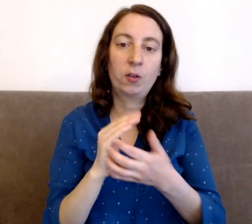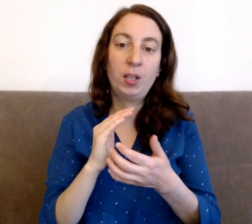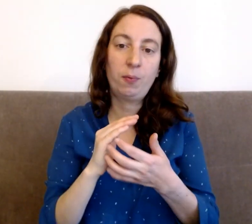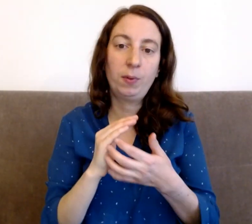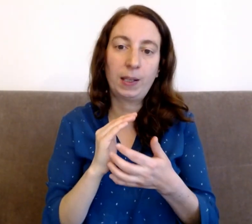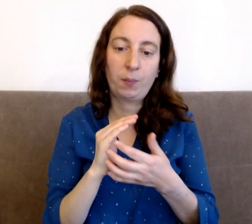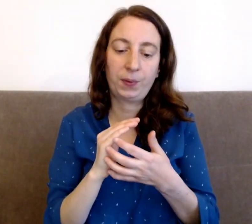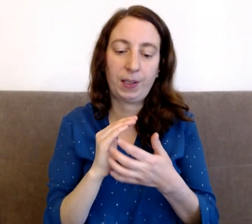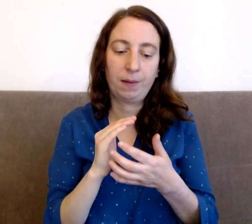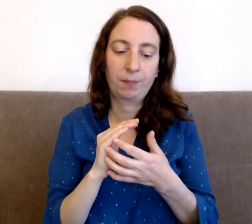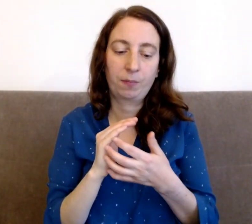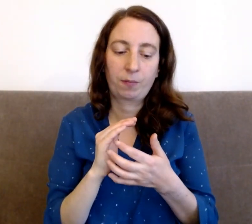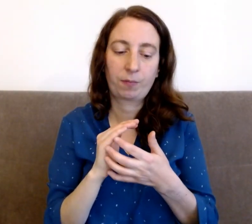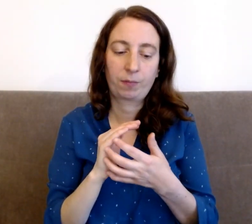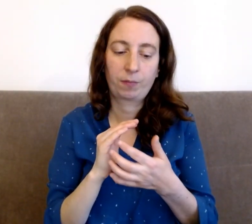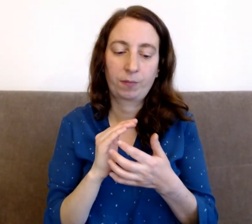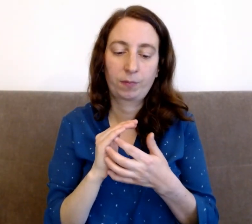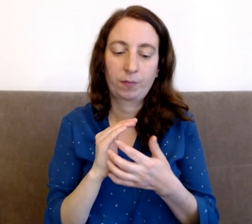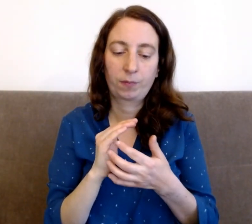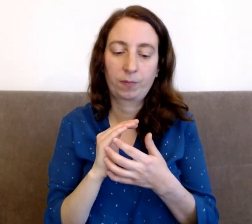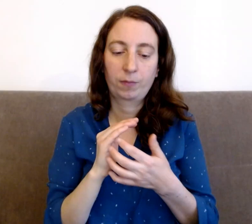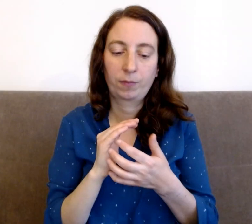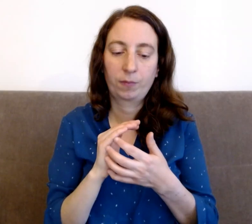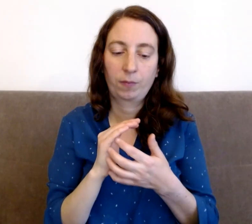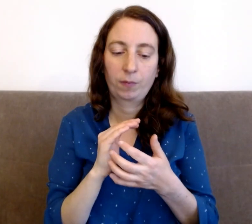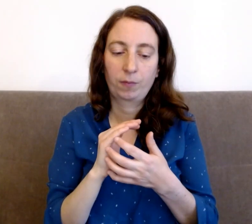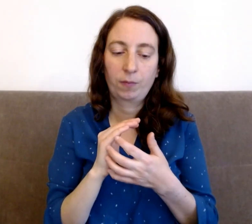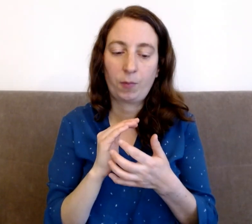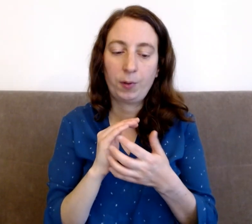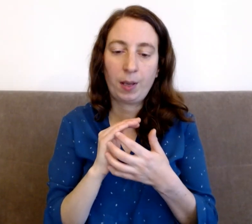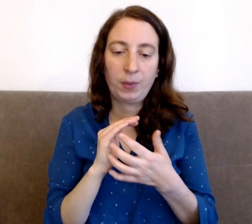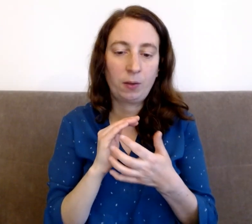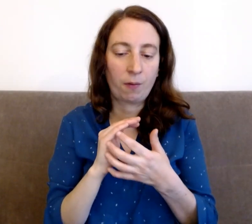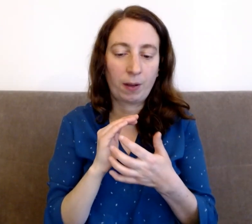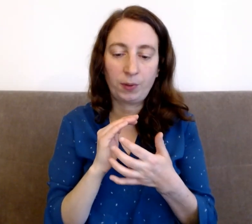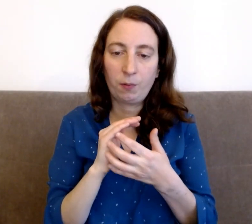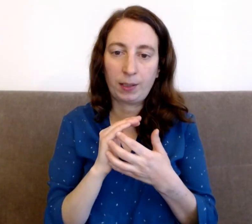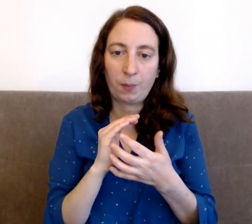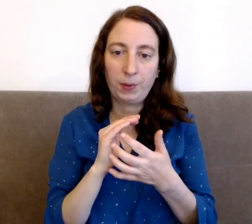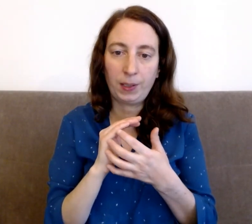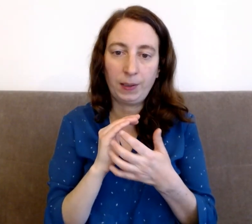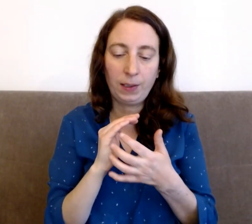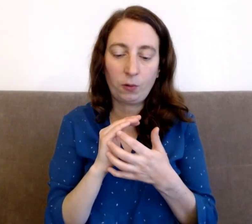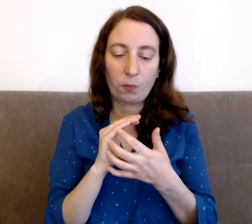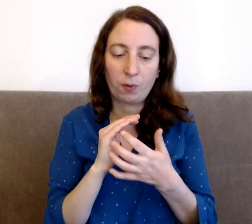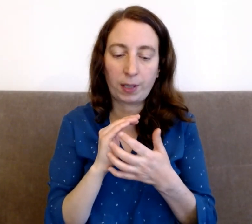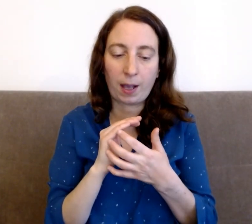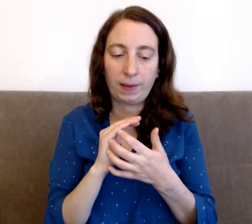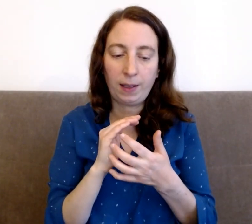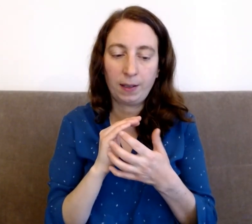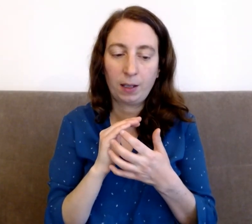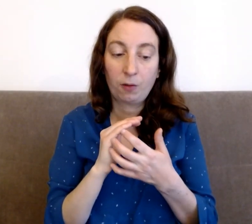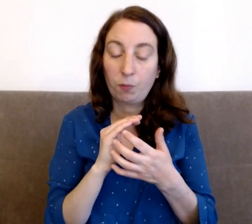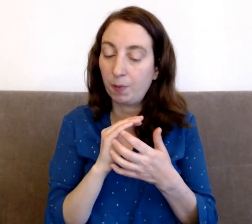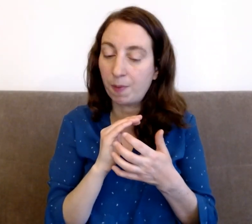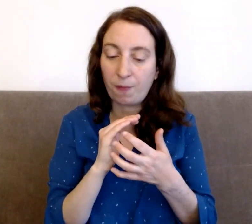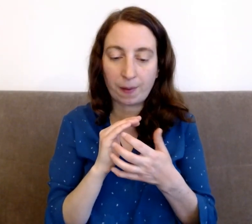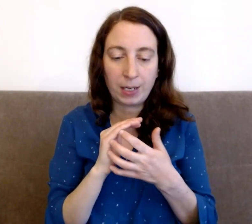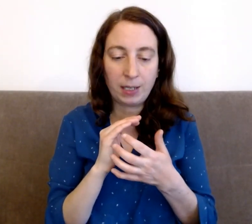n'ai plus cette pensée ? Prenez un petit temps. va continuer à tapoter ici sur le point karaté. Vous pouvez même fermer les yeux.